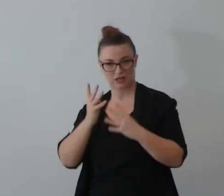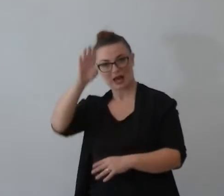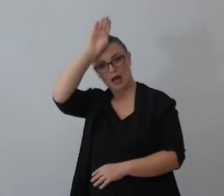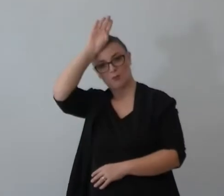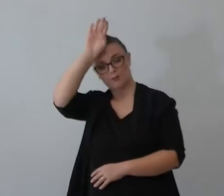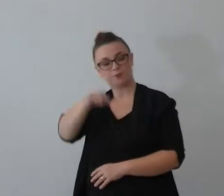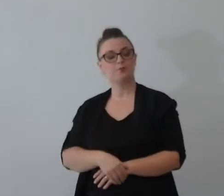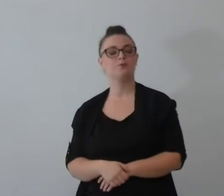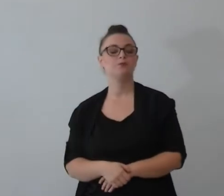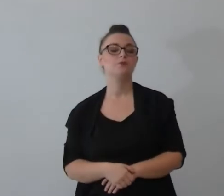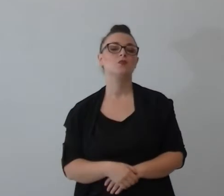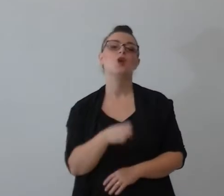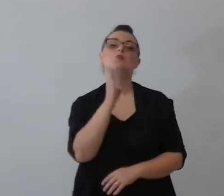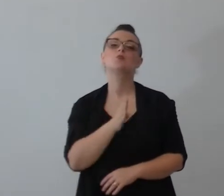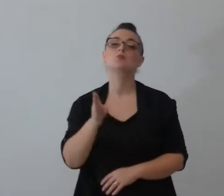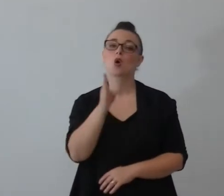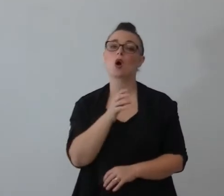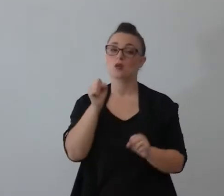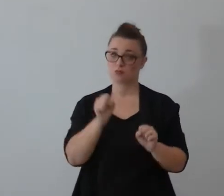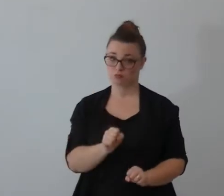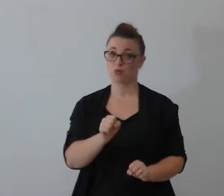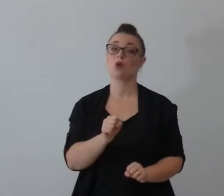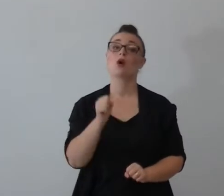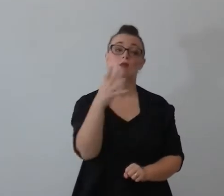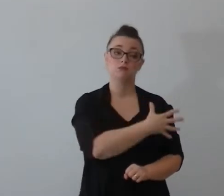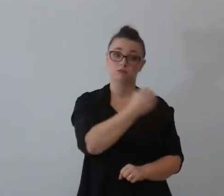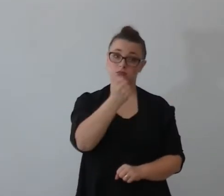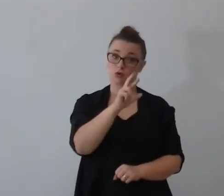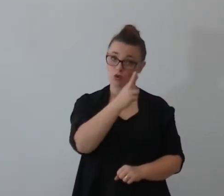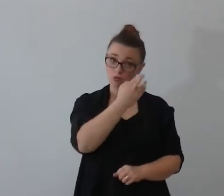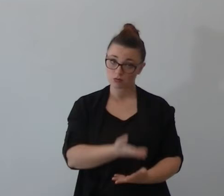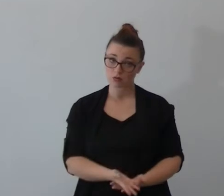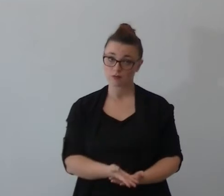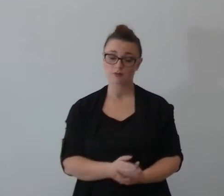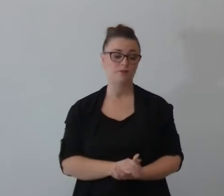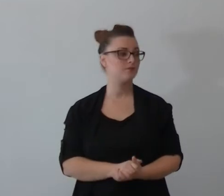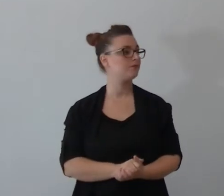Boaz era uno che aveva il diritto di riscatto su su